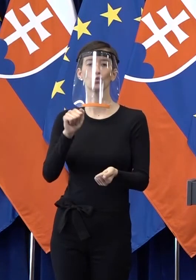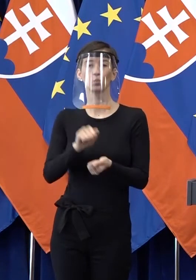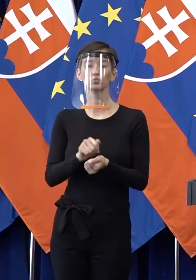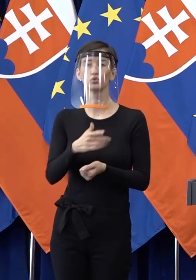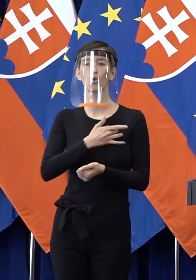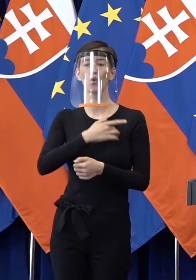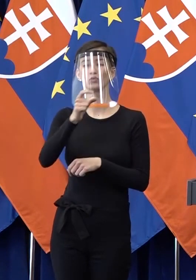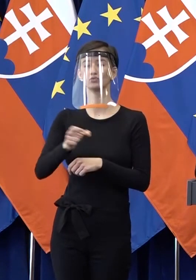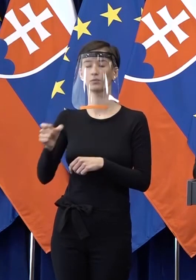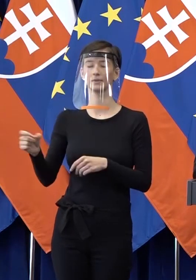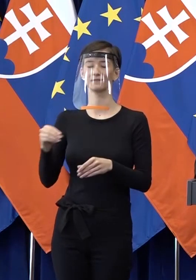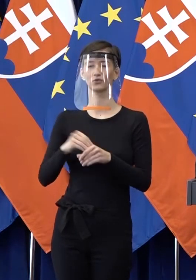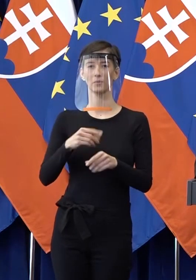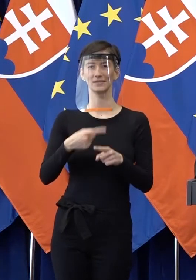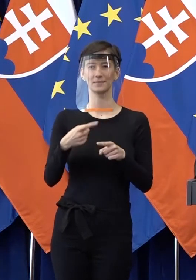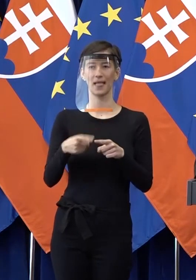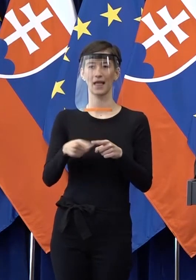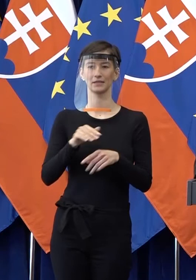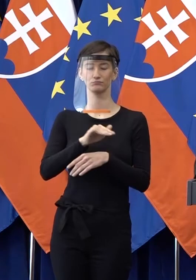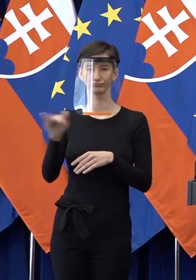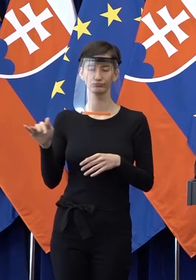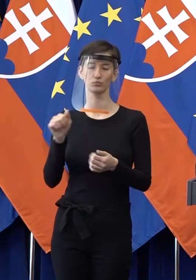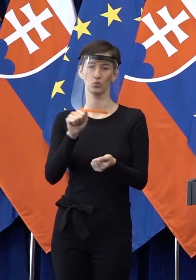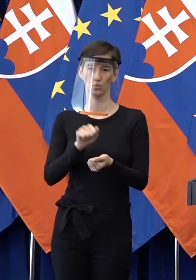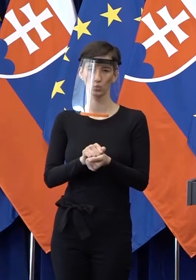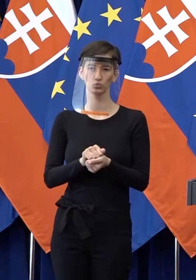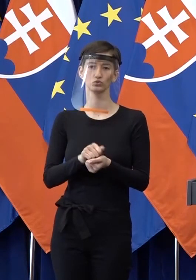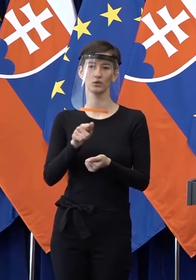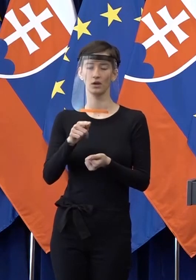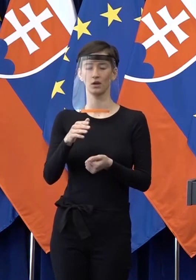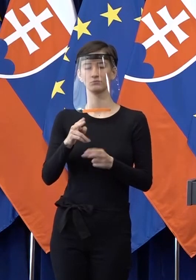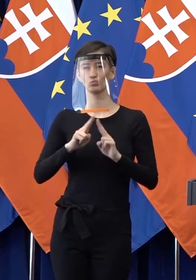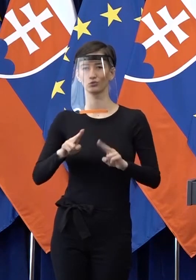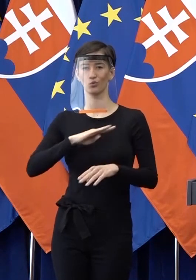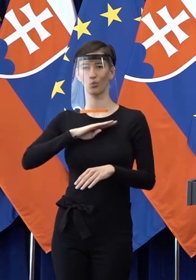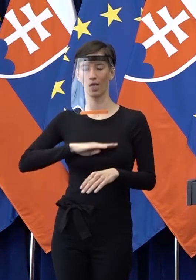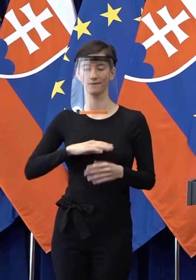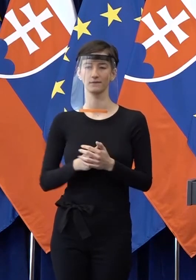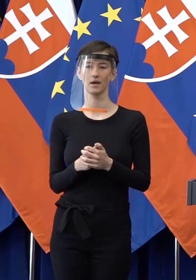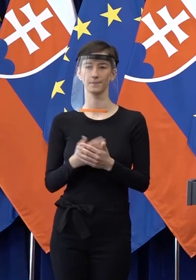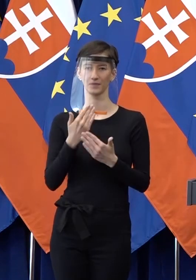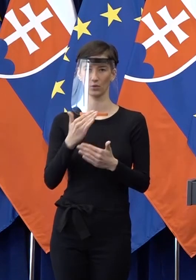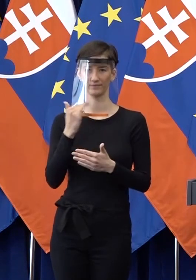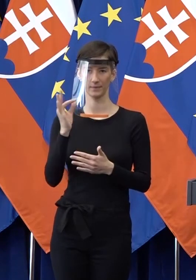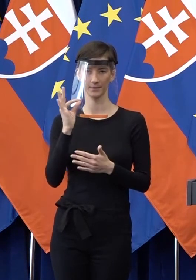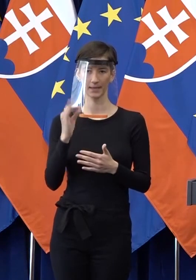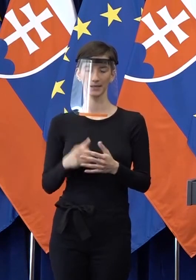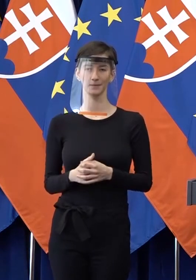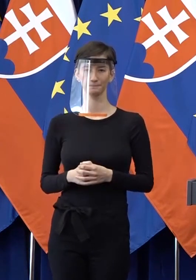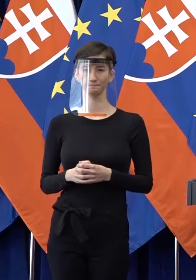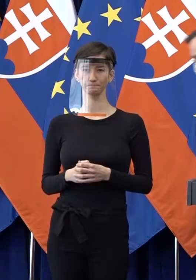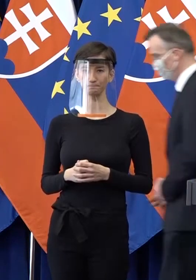splátku mal pred sebou a obával sa, že až čoho to zaplatí, tak po dnesku si môže vydýchnúť. Takže ďakujem veľmi pekne, že ste pomohli. Ďakujeme.